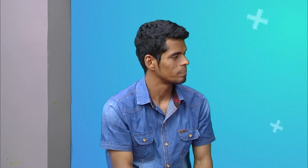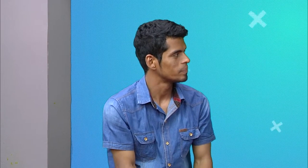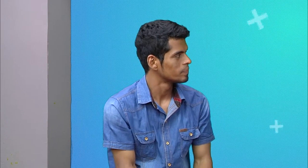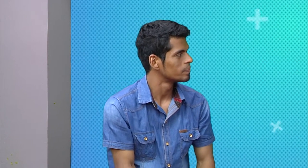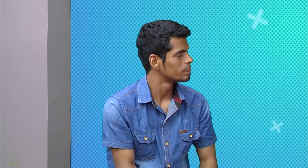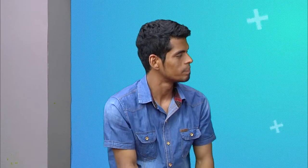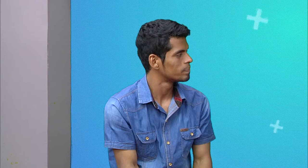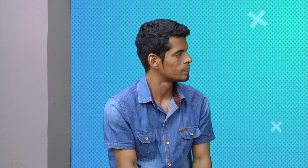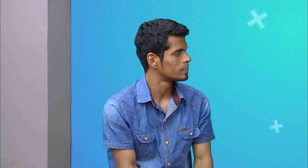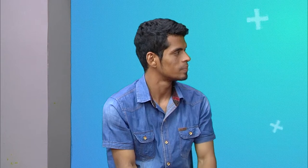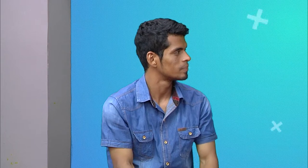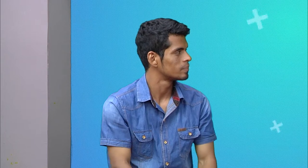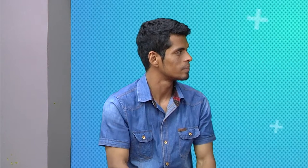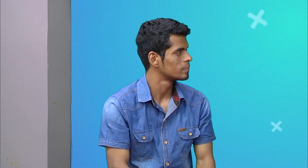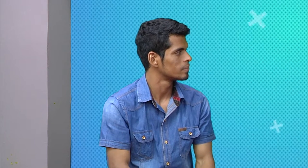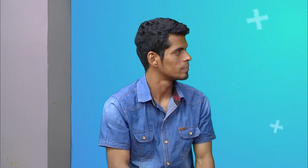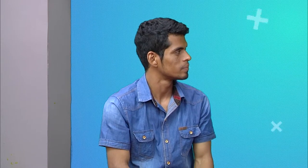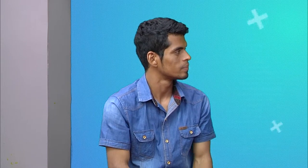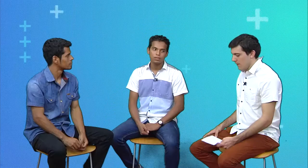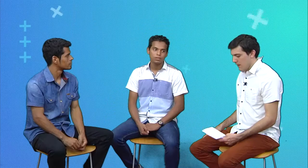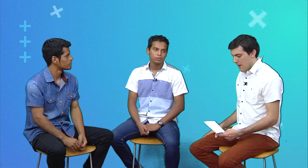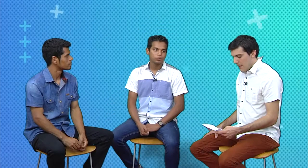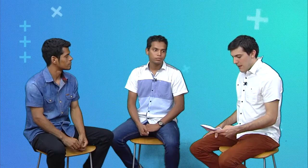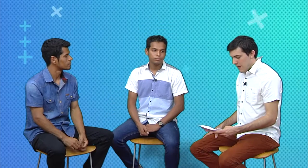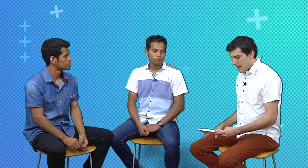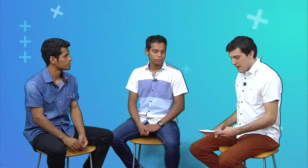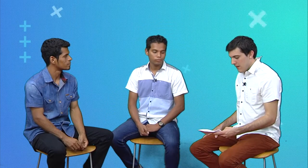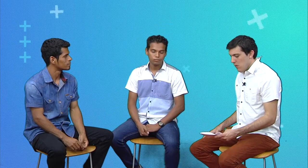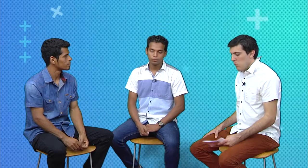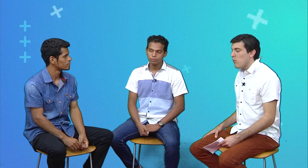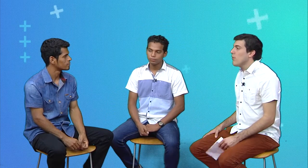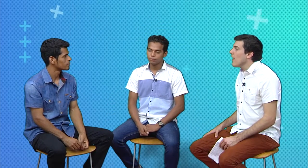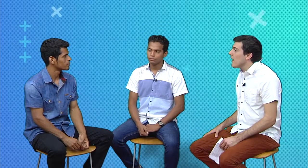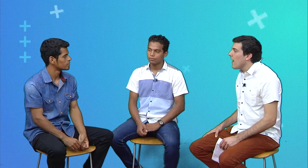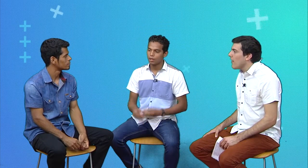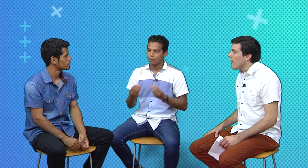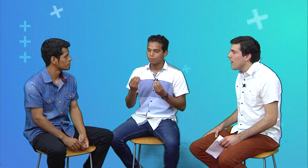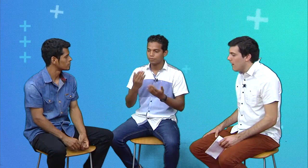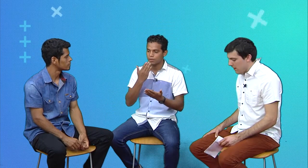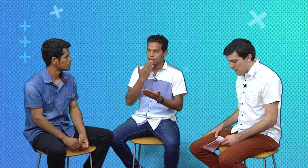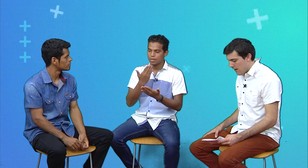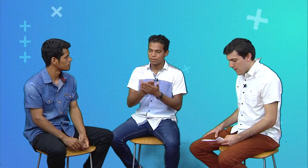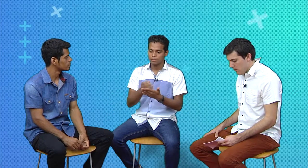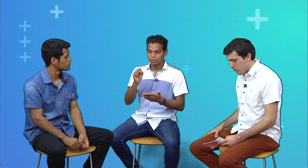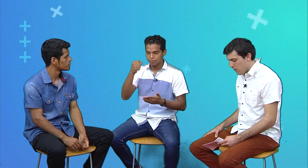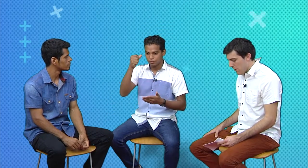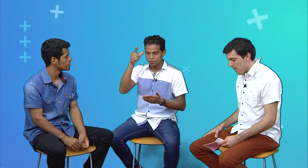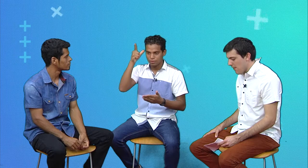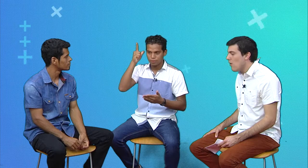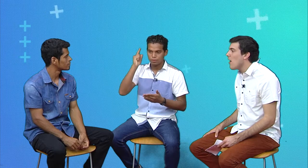cualquier otra persona que le aconsejo. Muchas gracias a la